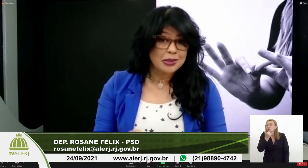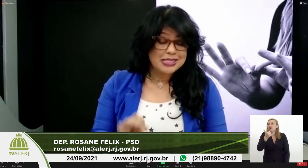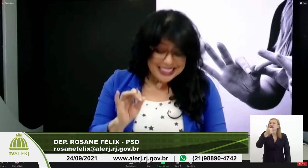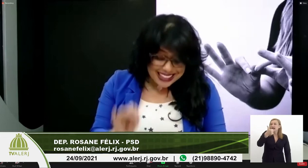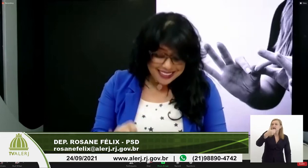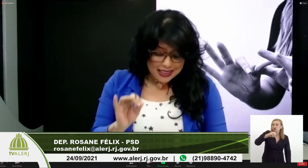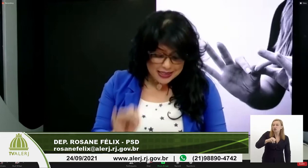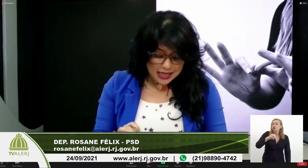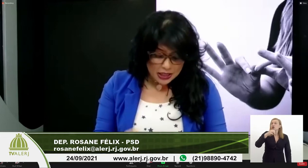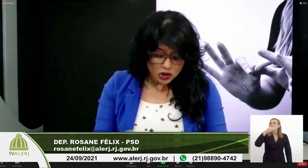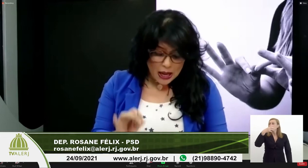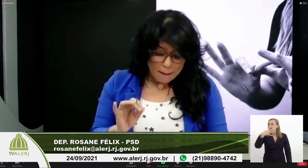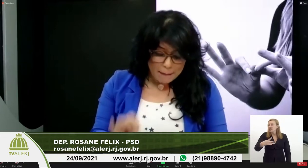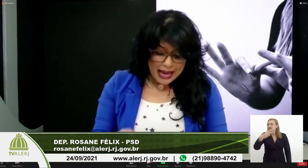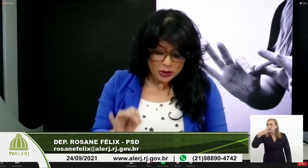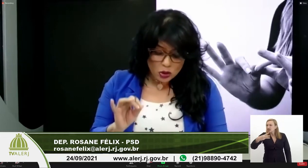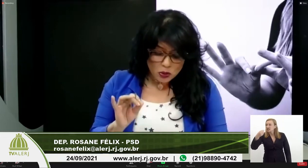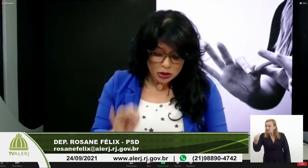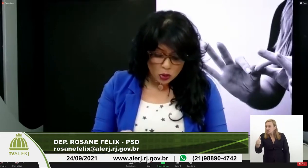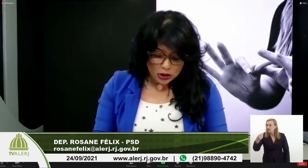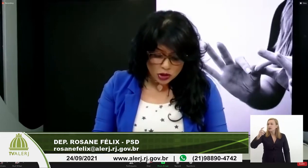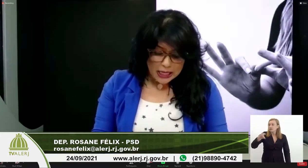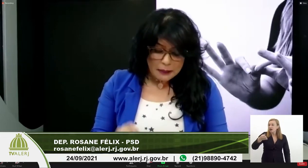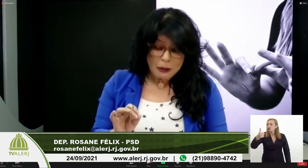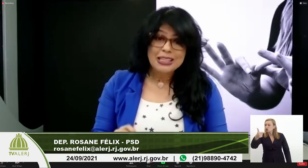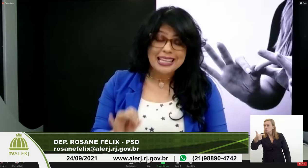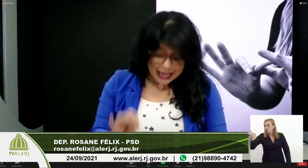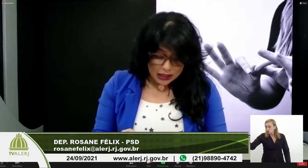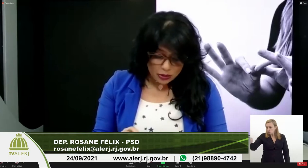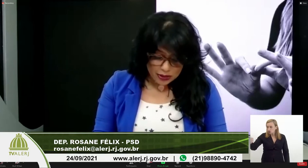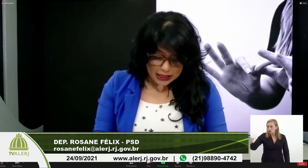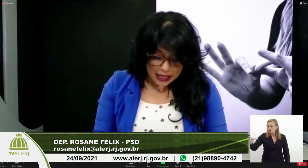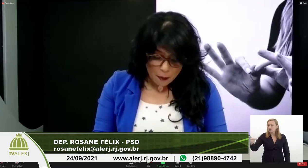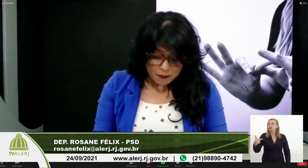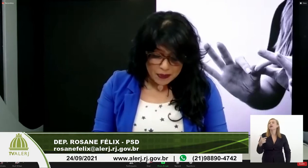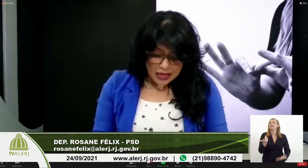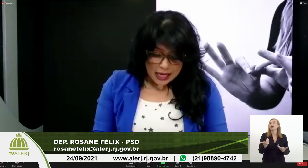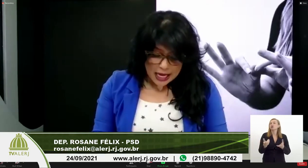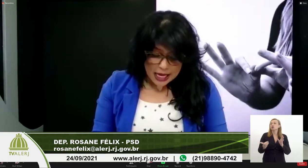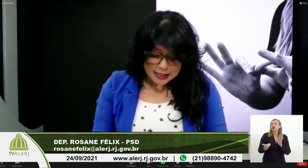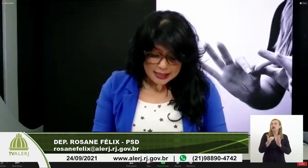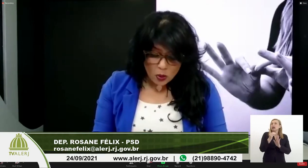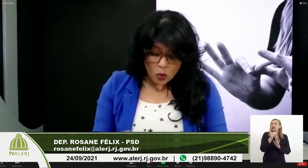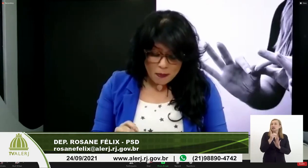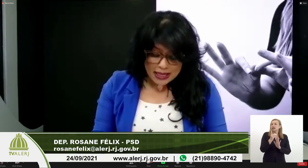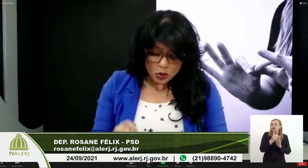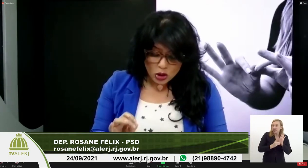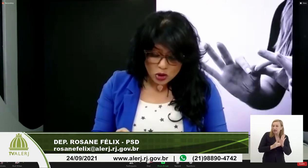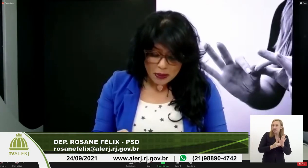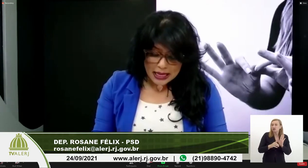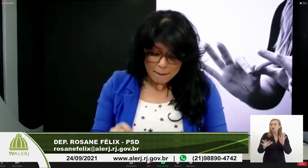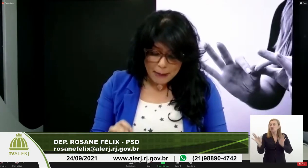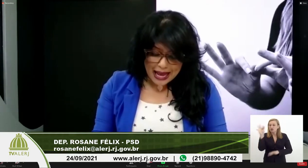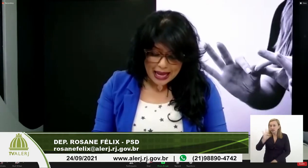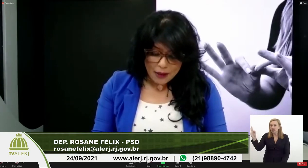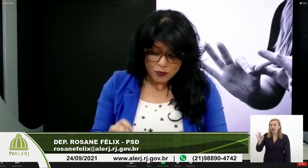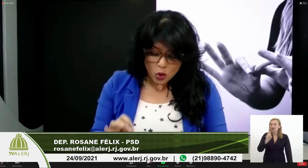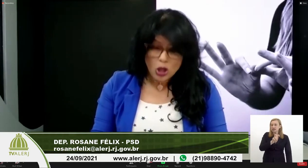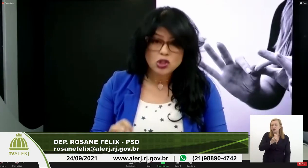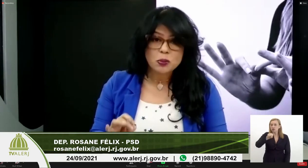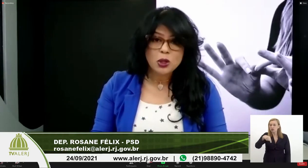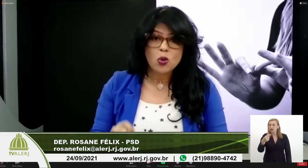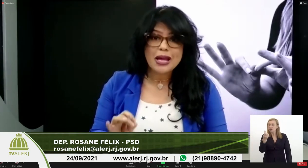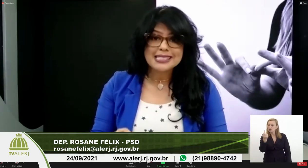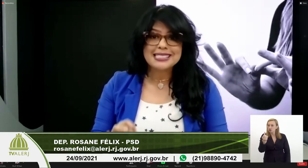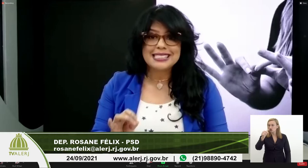.436 barra 2002, e pelo decreto federal, é 5626 barra